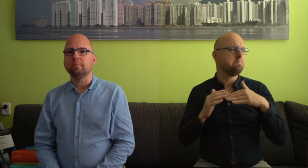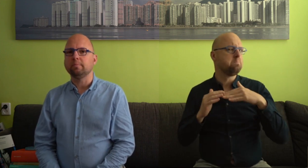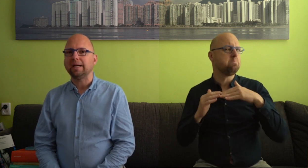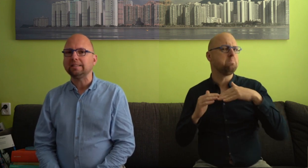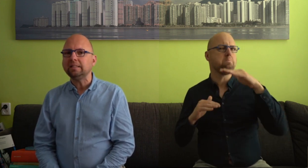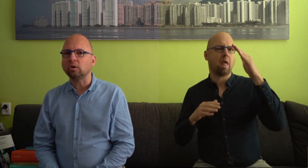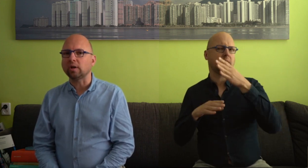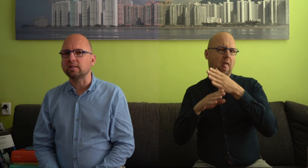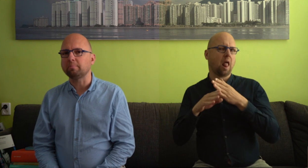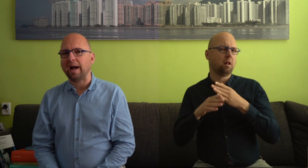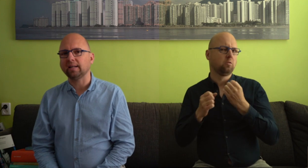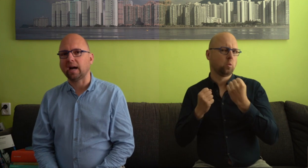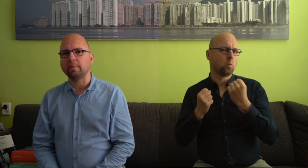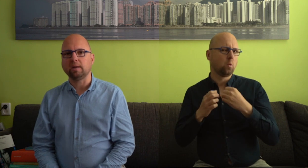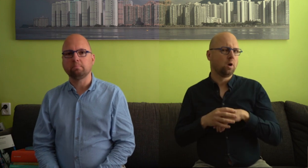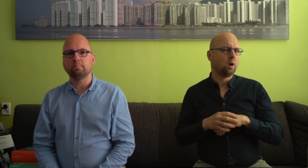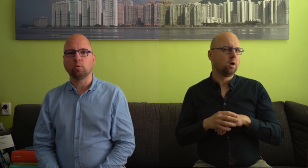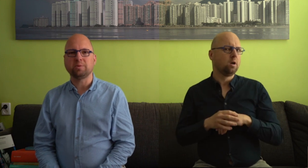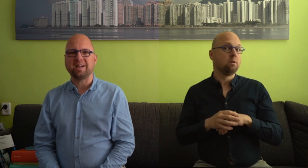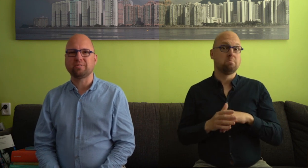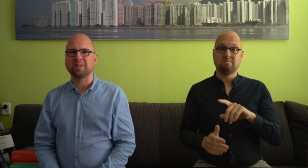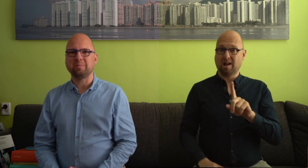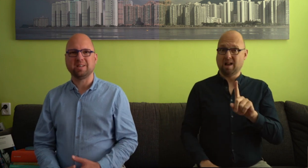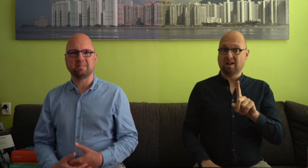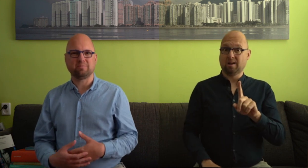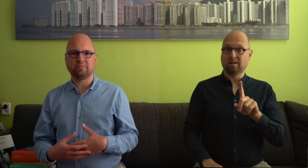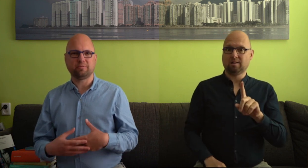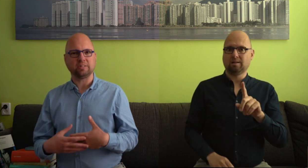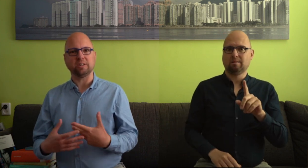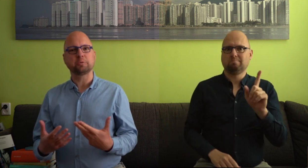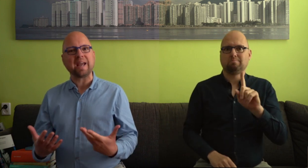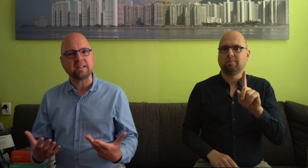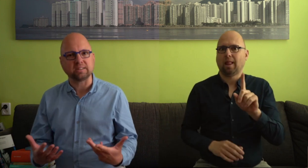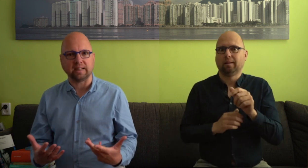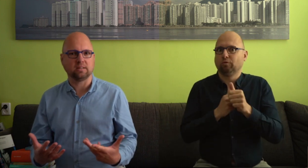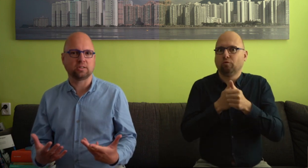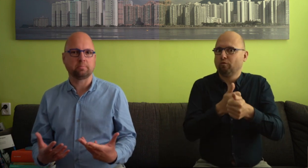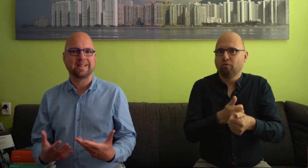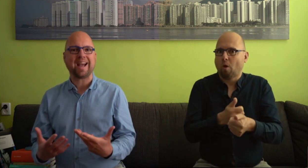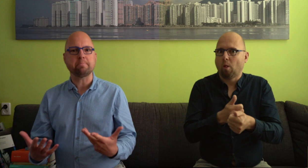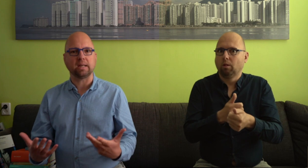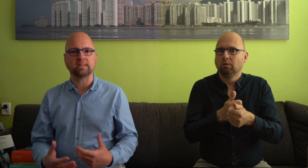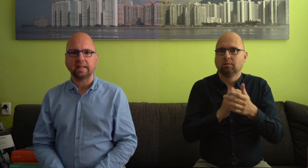Maar het is niet zo dat die gebaren daarmee op de een of andere manier vanzelfsprekend zijn. Dat ze begrijpelijk zijn.